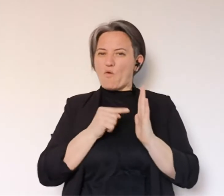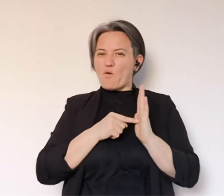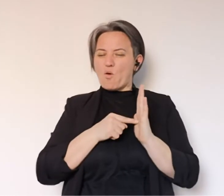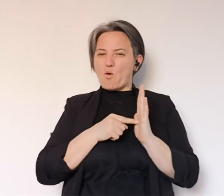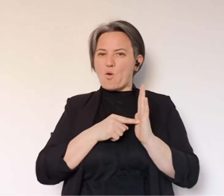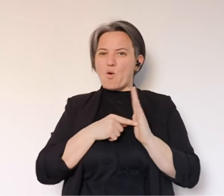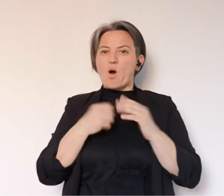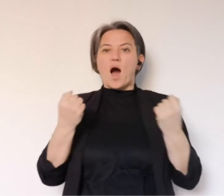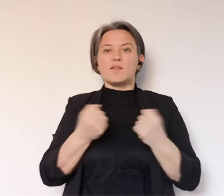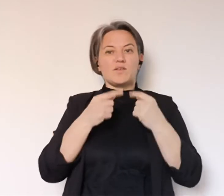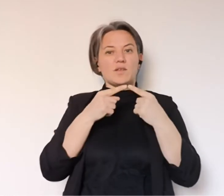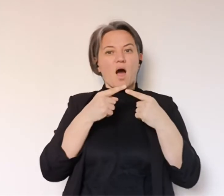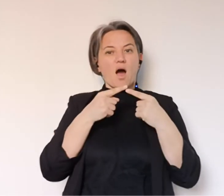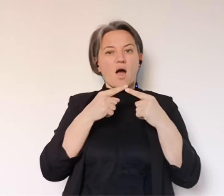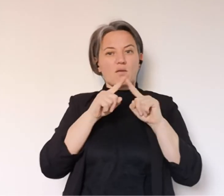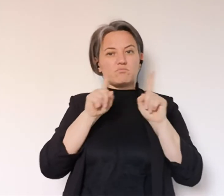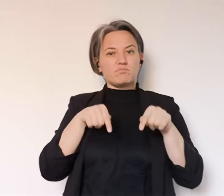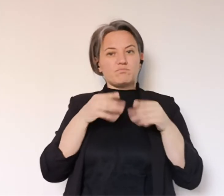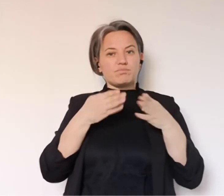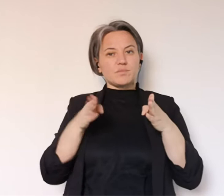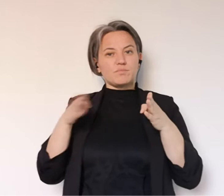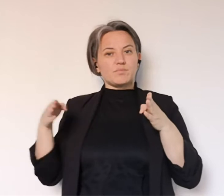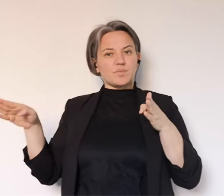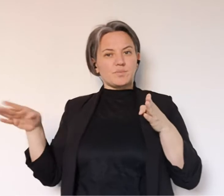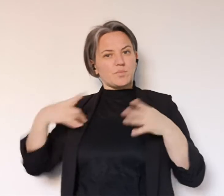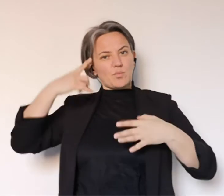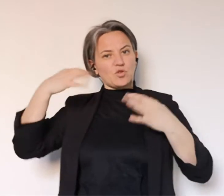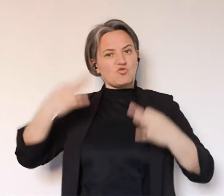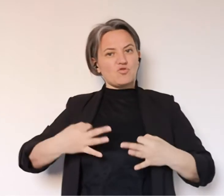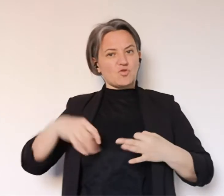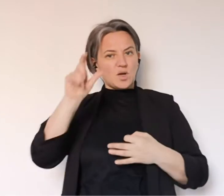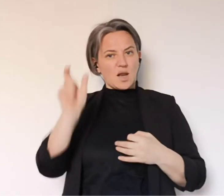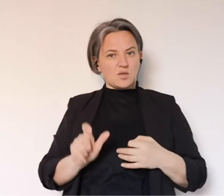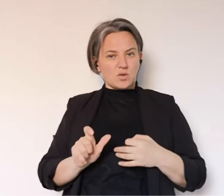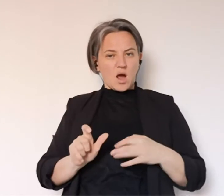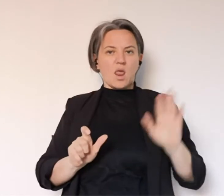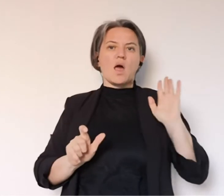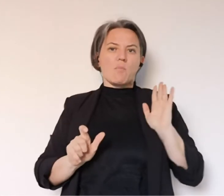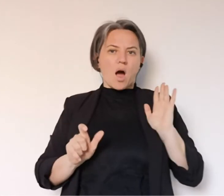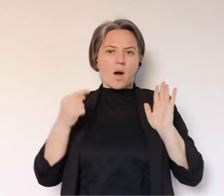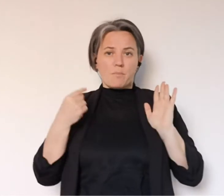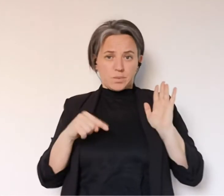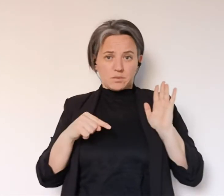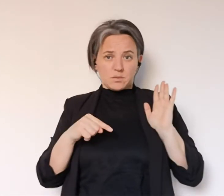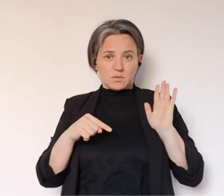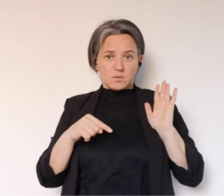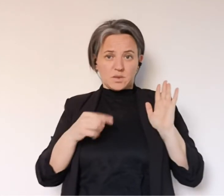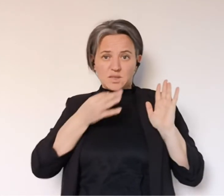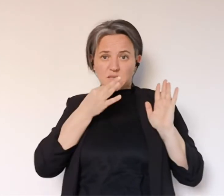una serie di attività, scelte quindi che derivano da un impianto di tipo